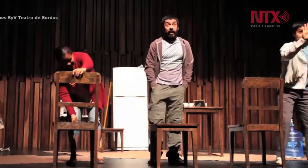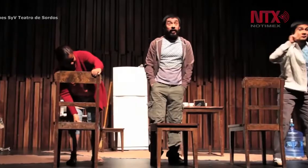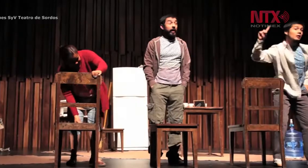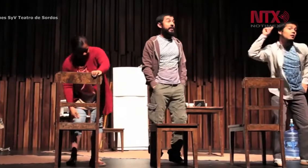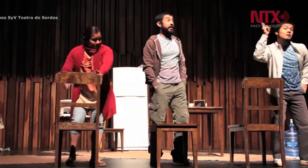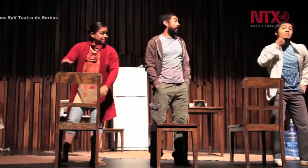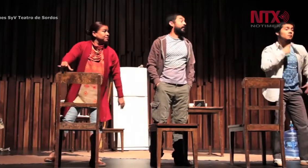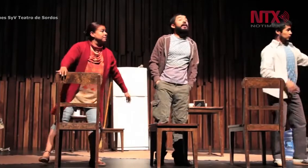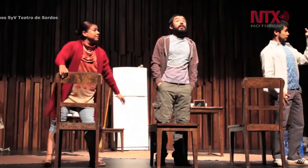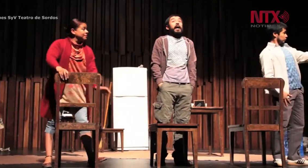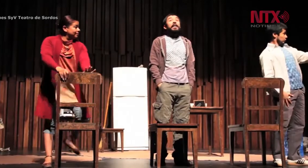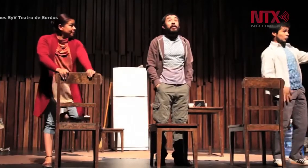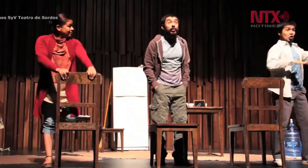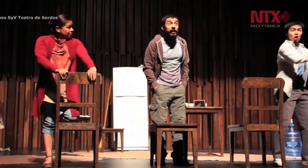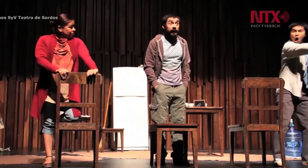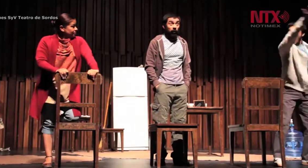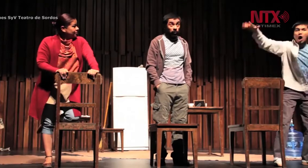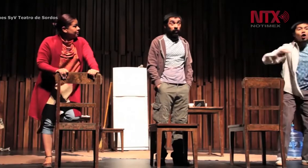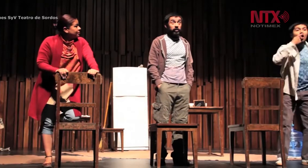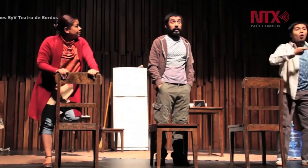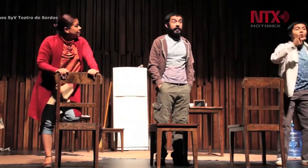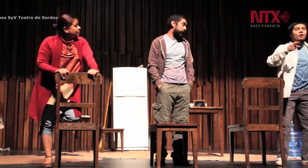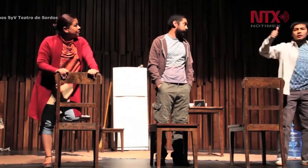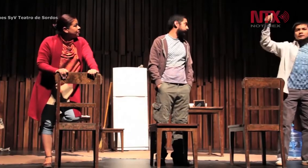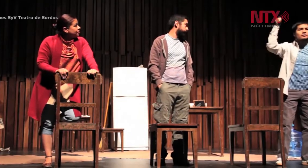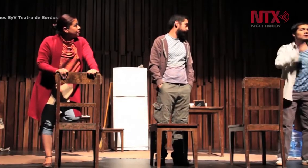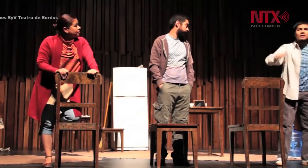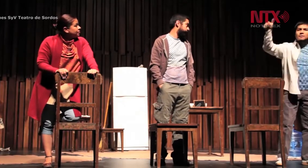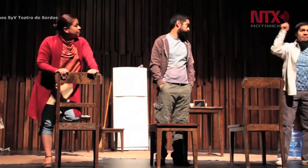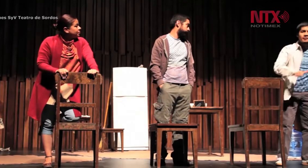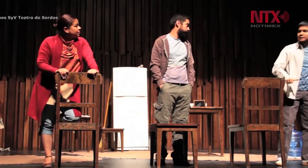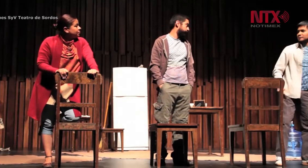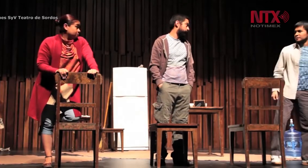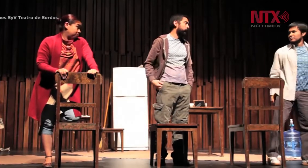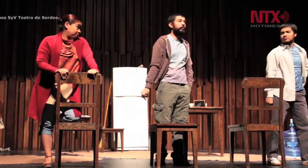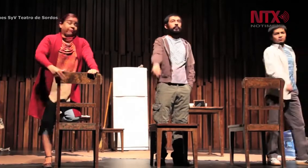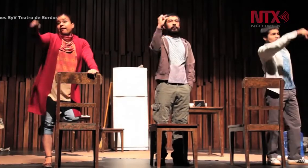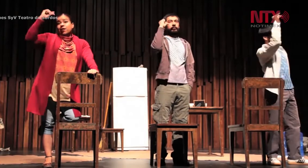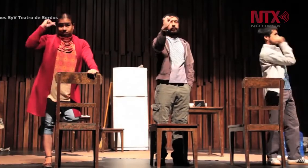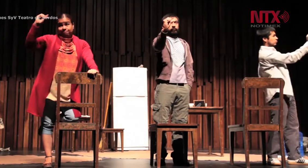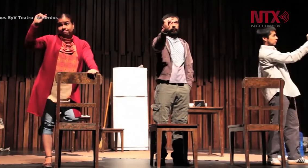Guadalajara presentará siete obras y talleres escénicos en distintos foros y con compañías tapatías y foráneas.